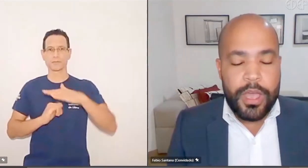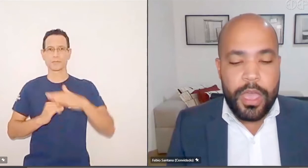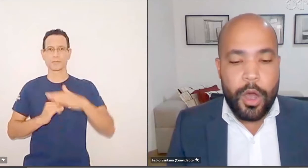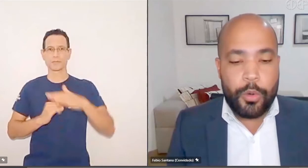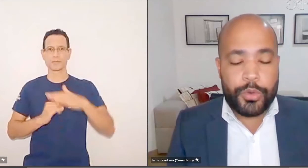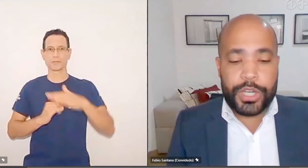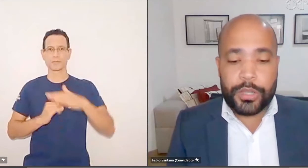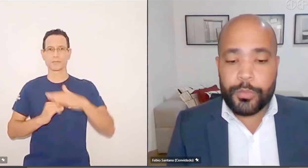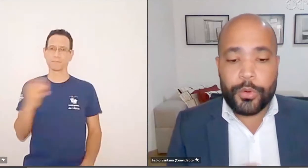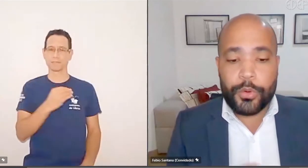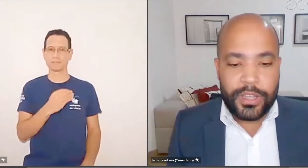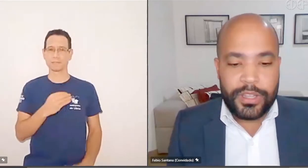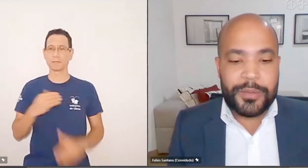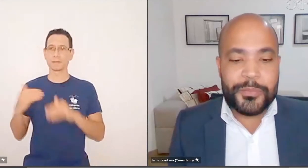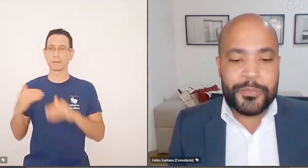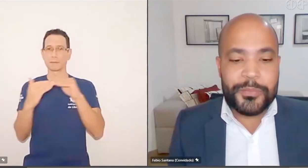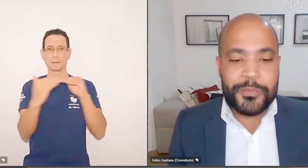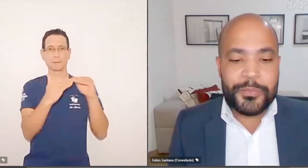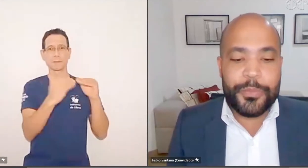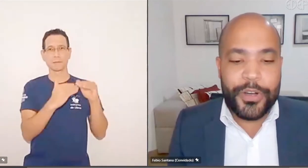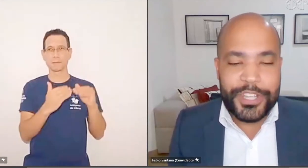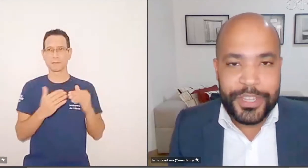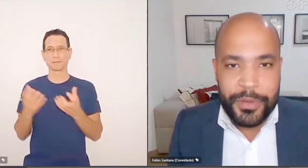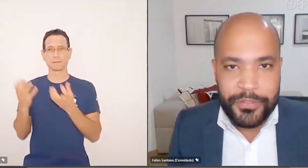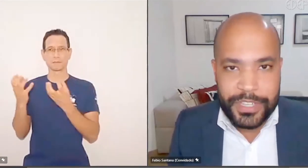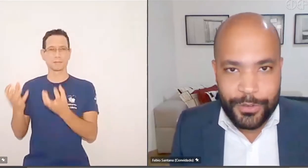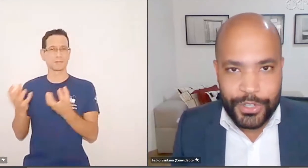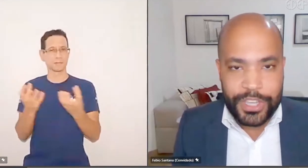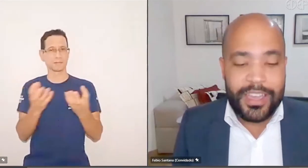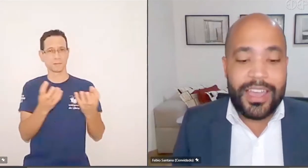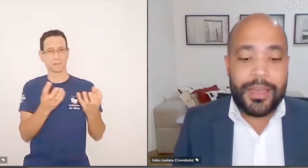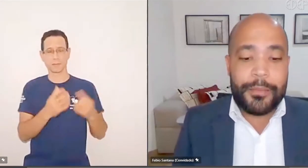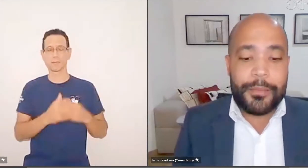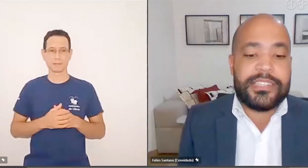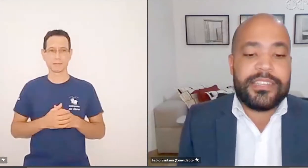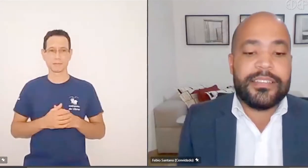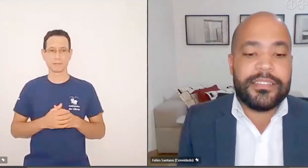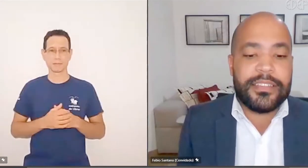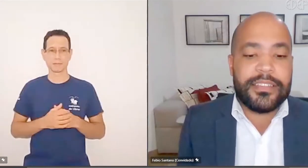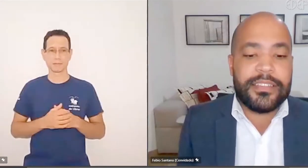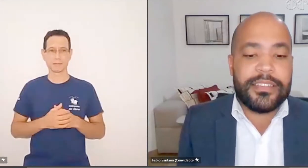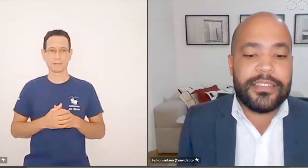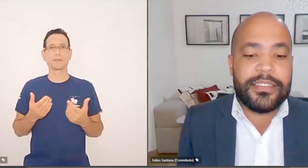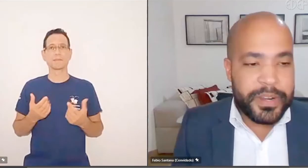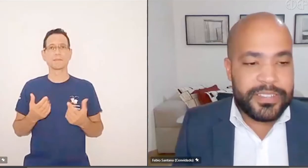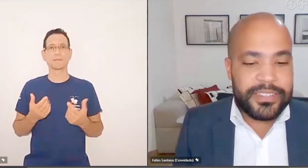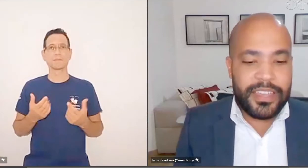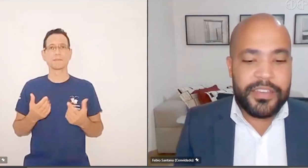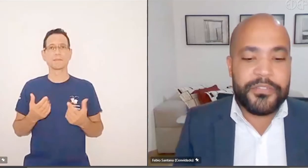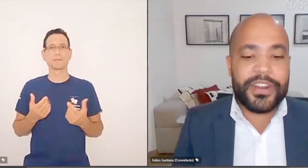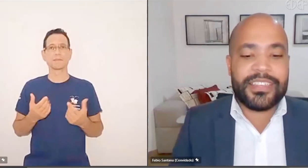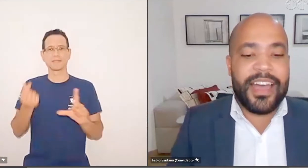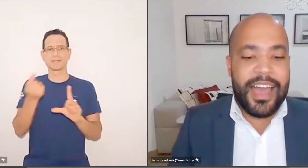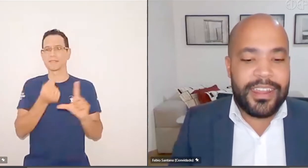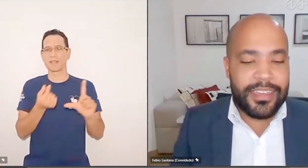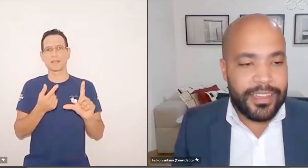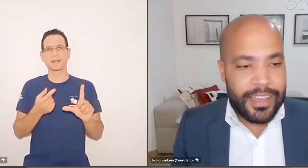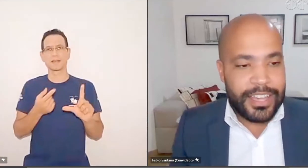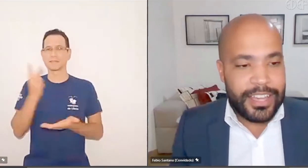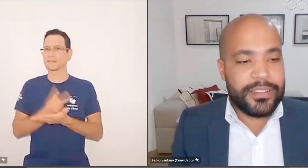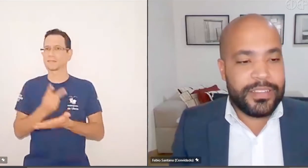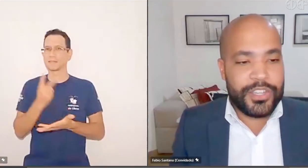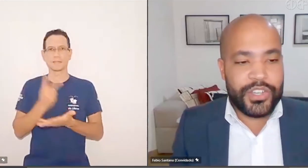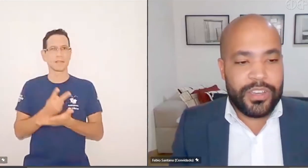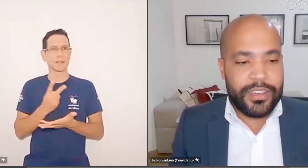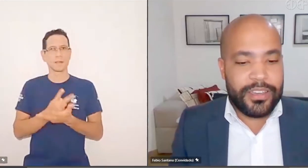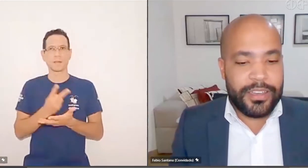bem comum é algo buscado por todos, né, muitas vezes a gente pode ter uma visão de que, ah, mas a fazenda vai sempre ser refratária